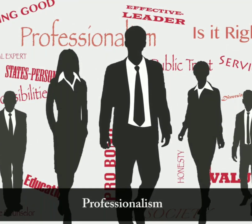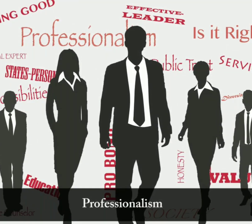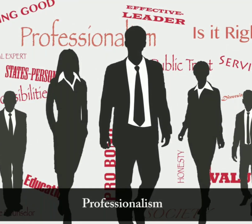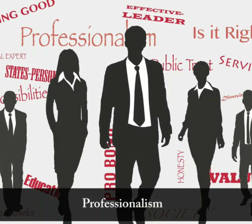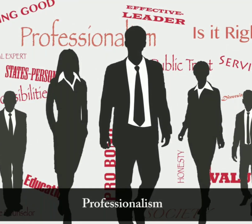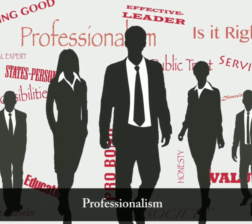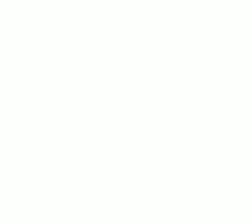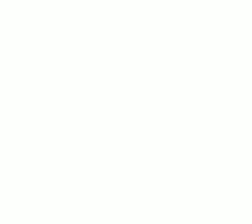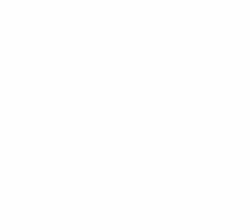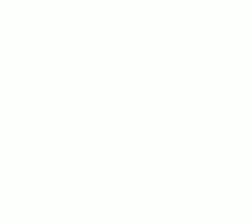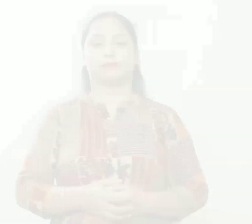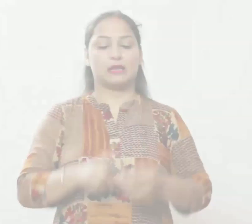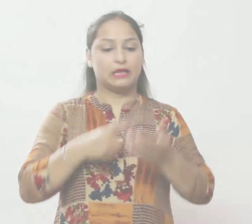व्यवार करते हैं